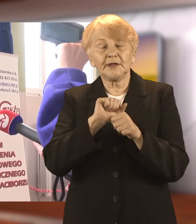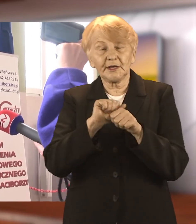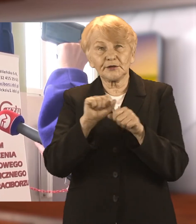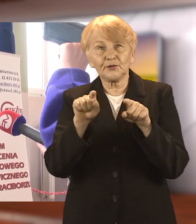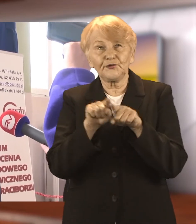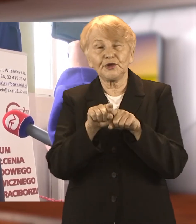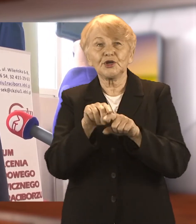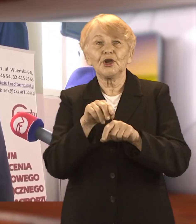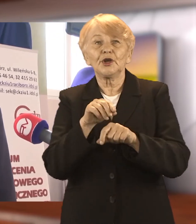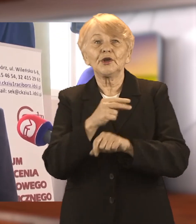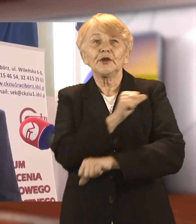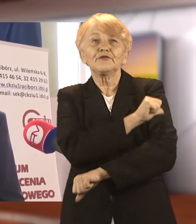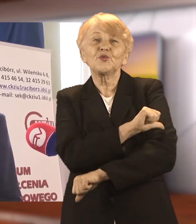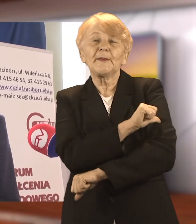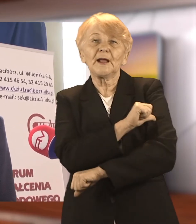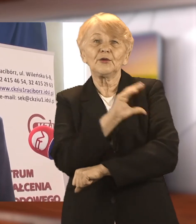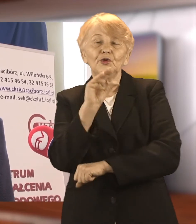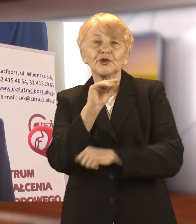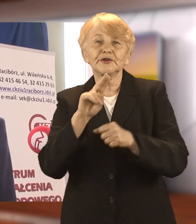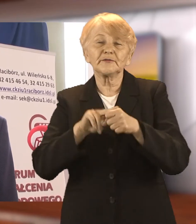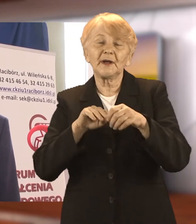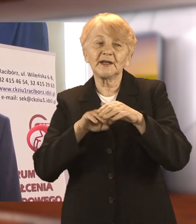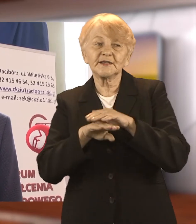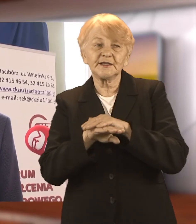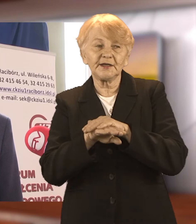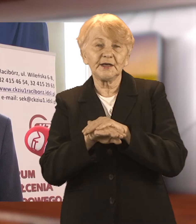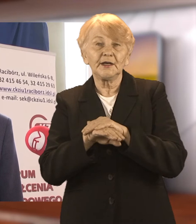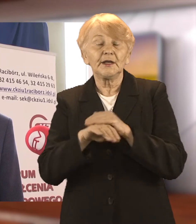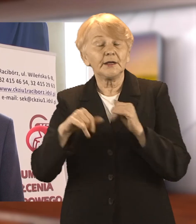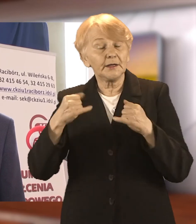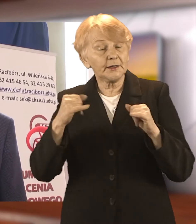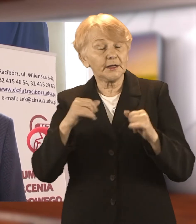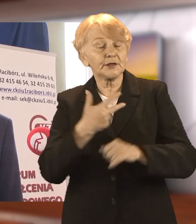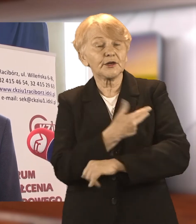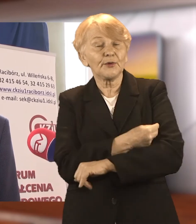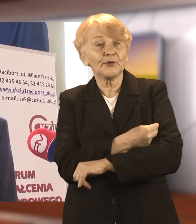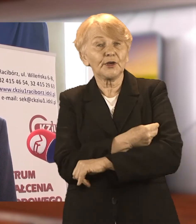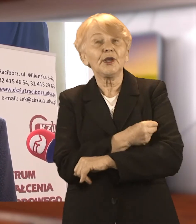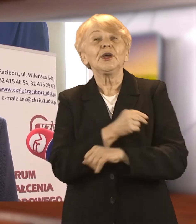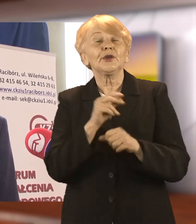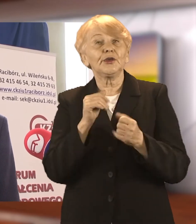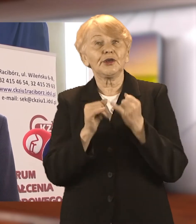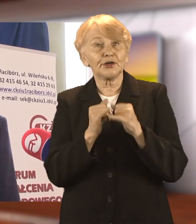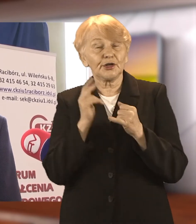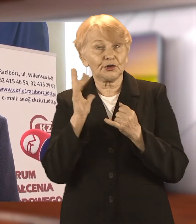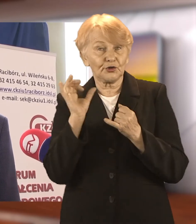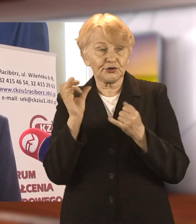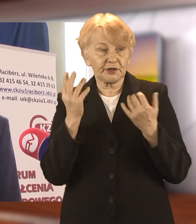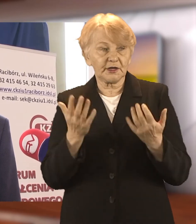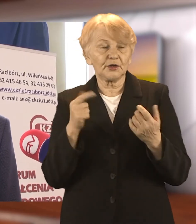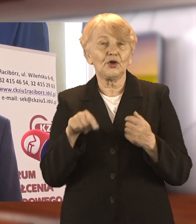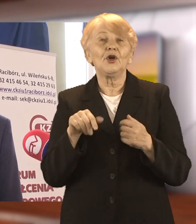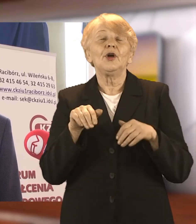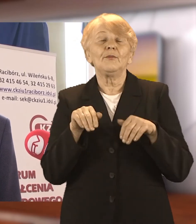w swoim punkcie szczepień. Także gdyby była większa ilość chętnych do zaszczepienia, to możemy szczepić. W przyszłym